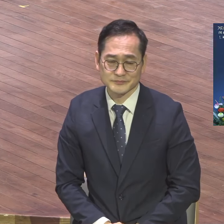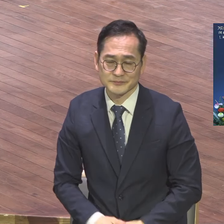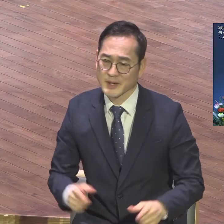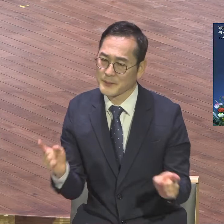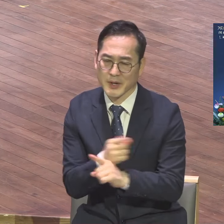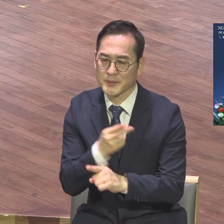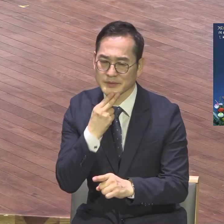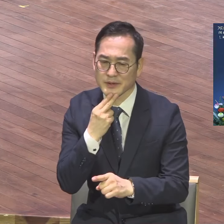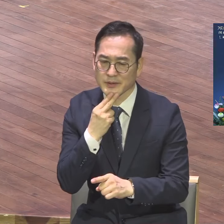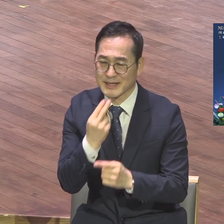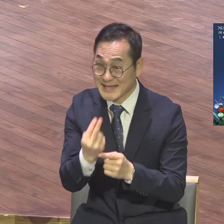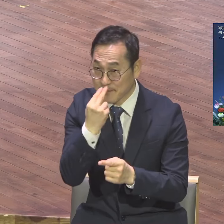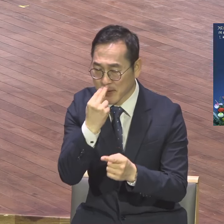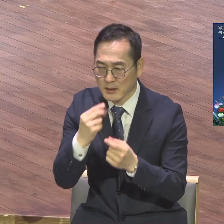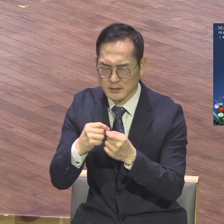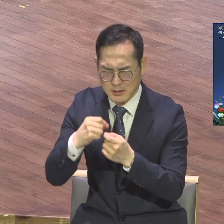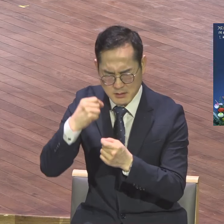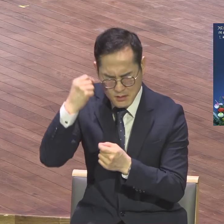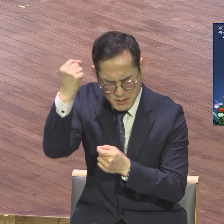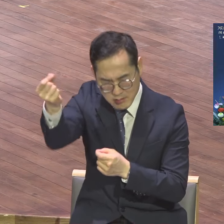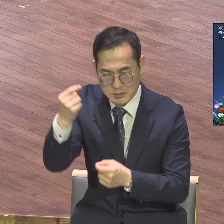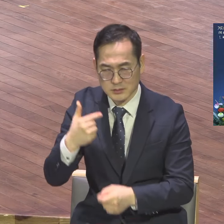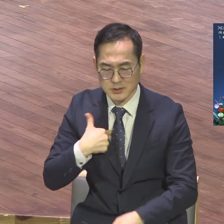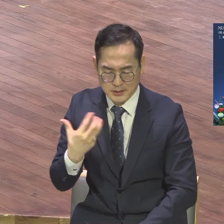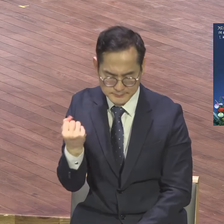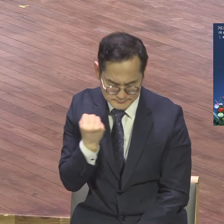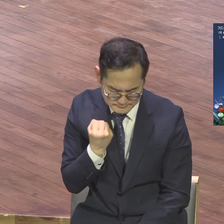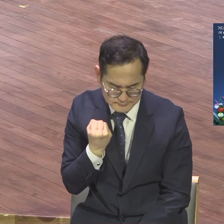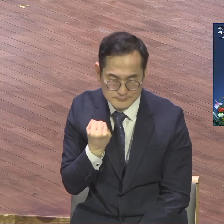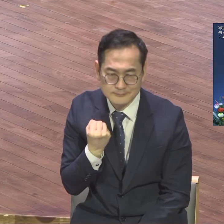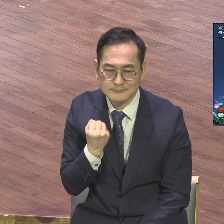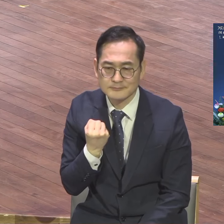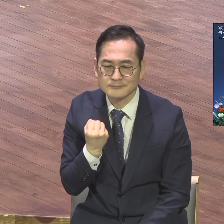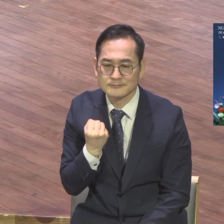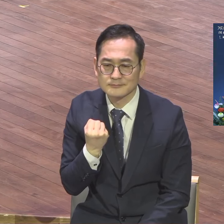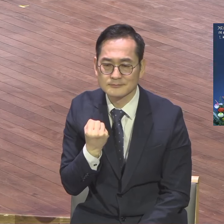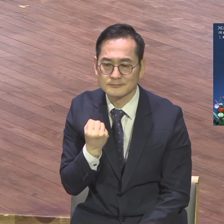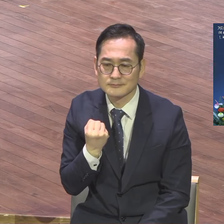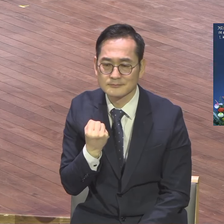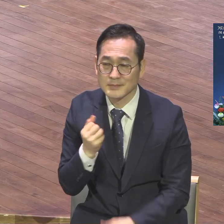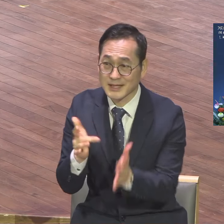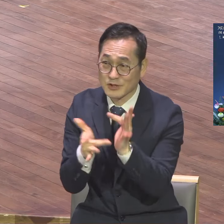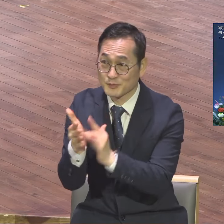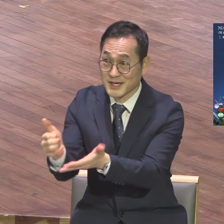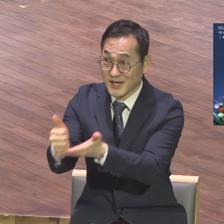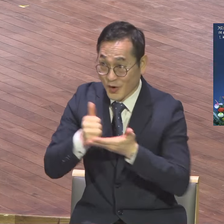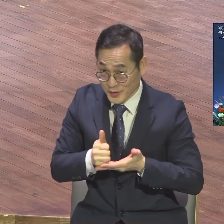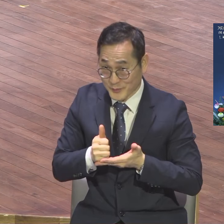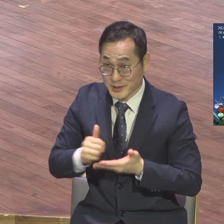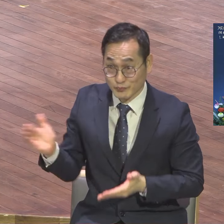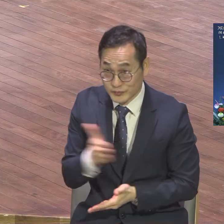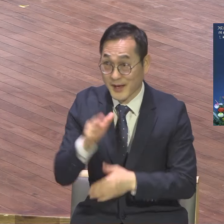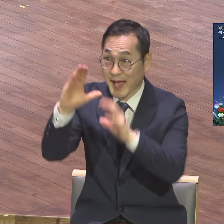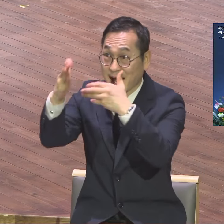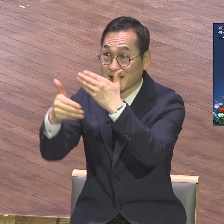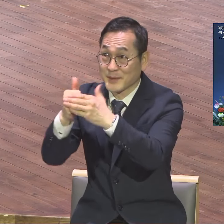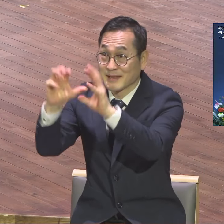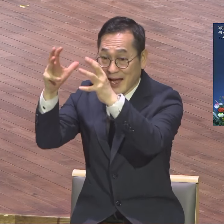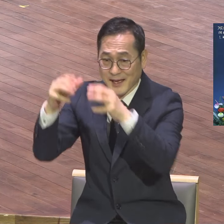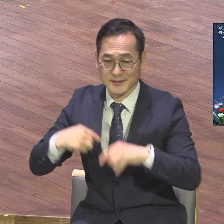이 축복을 밟는 것에서부터 이제 하나님의 나라는 시작이 되는 것인데 이 복음의 생명력을 누리는